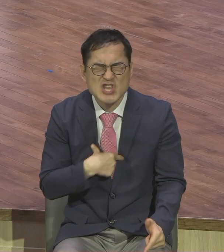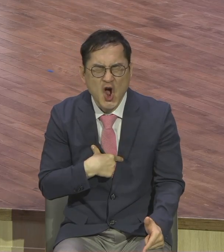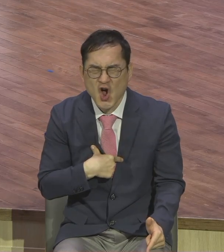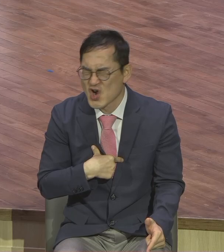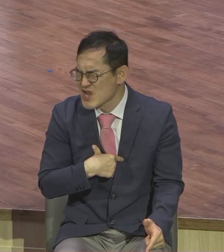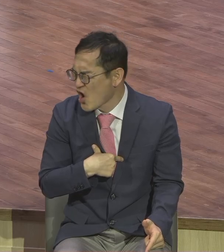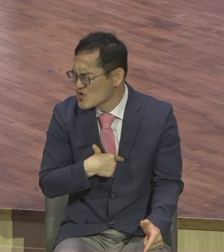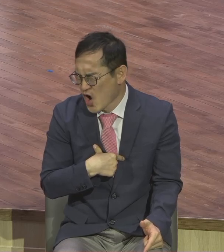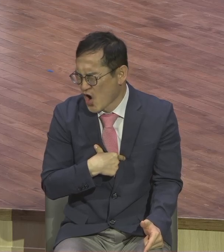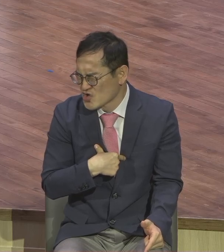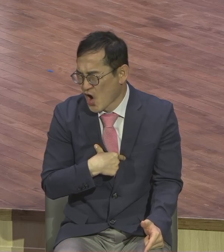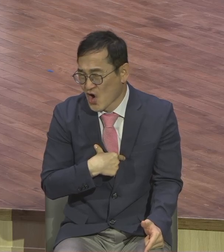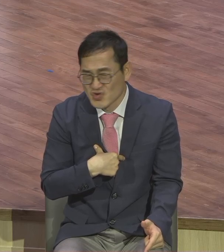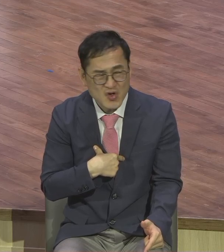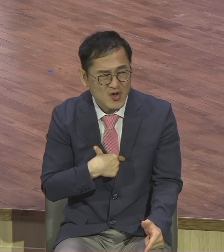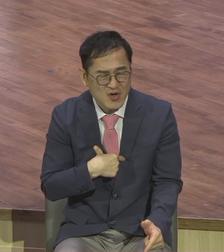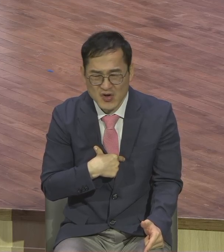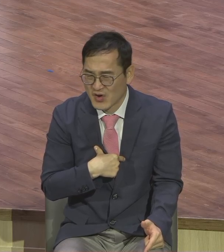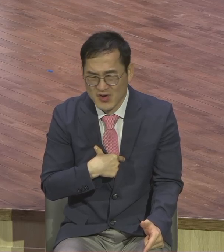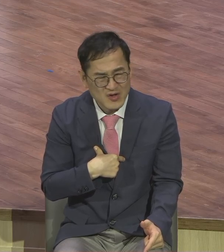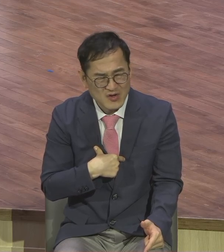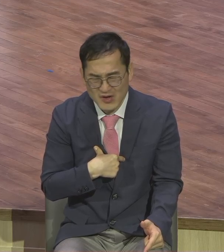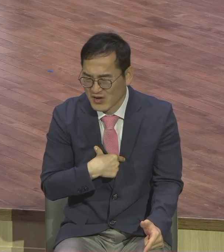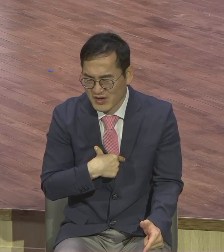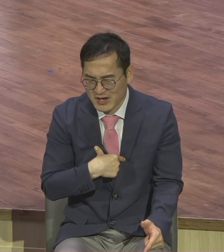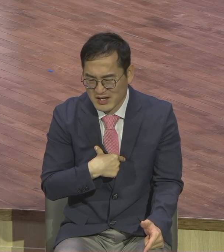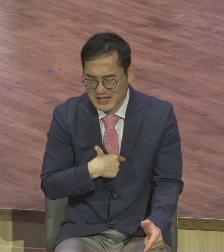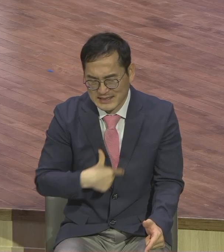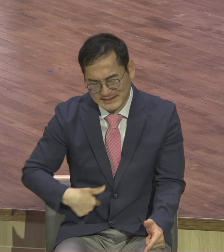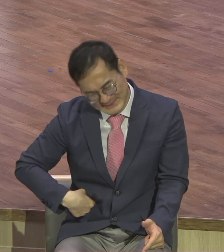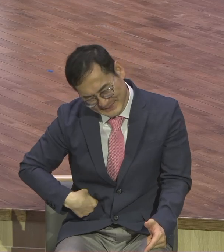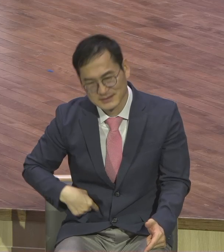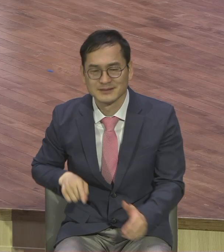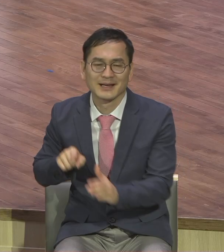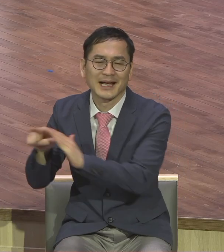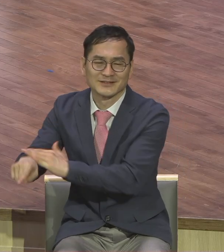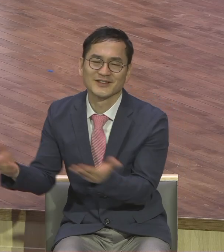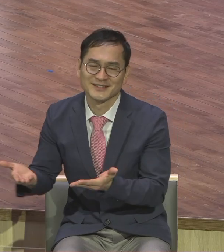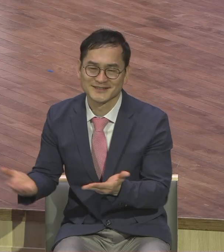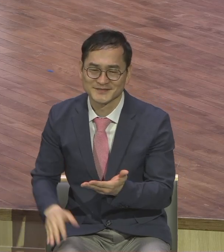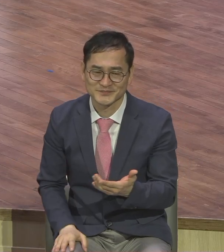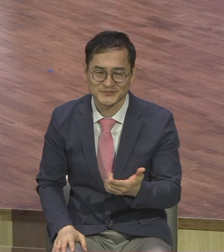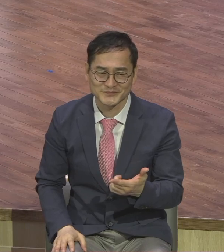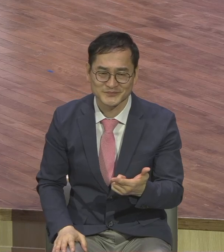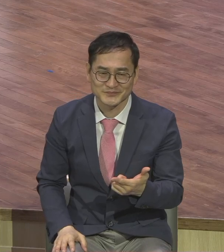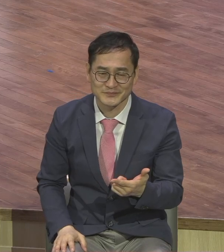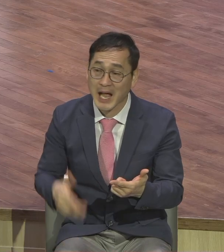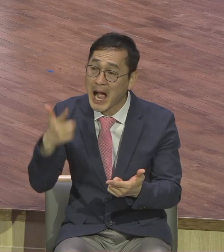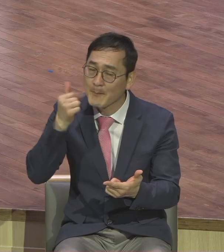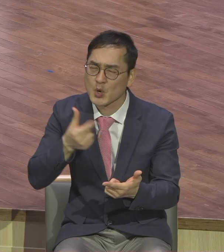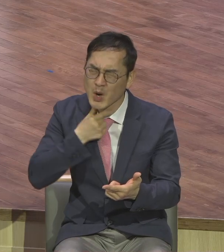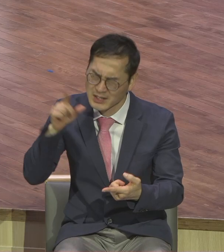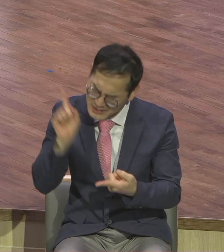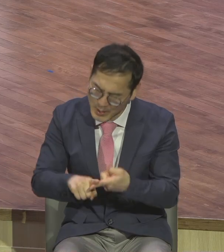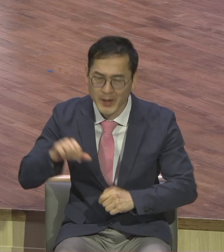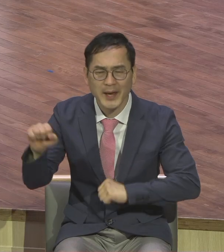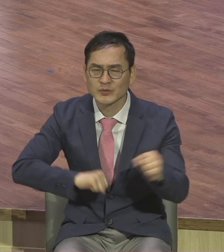뉘우치고 포도원에 가서 일했어요. 그러면 이 두 아들 중에서 누가 아버지 뜻대로 행하느냐 라고 하는